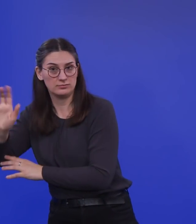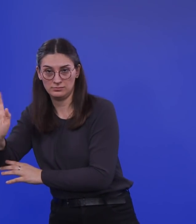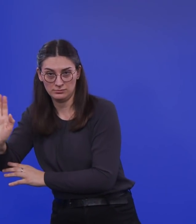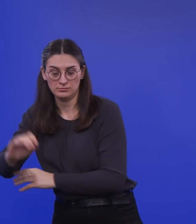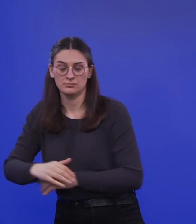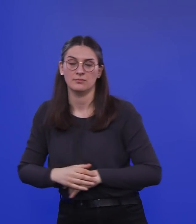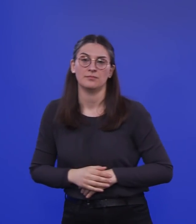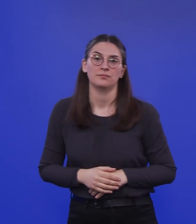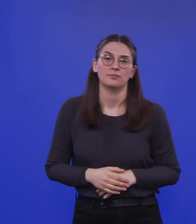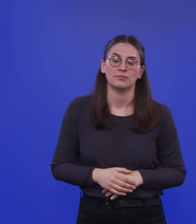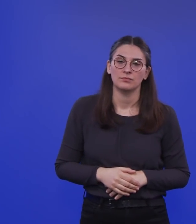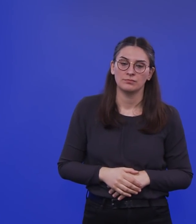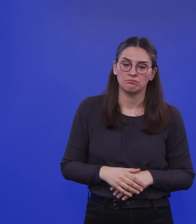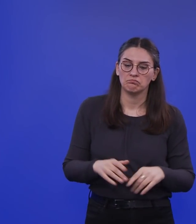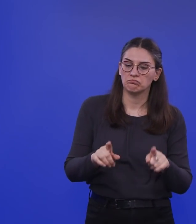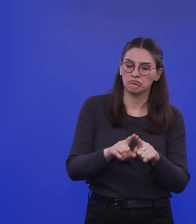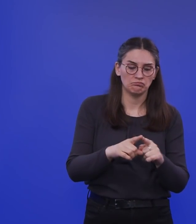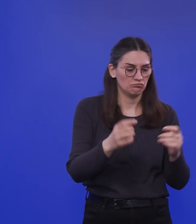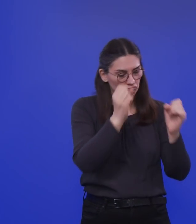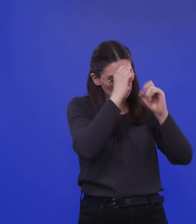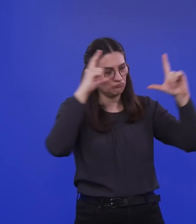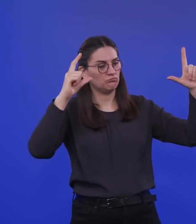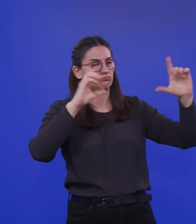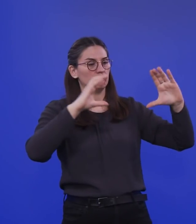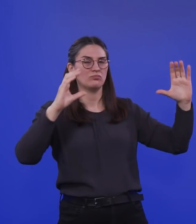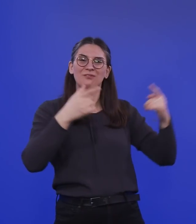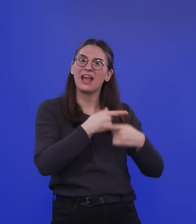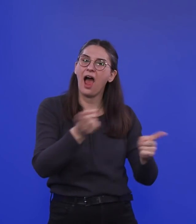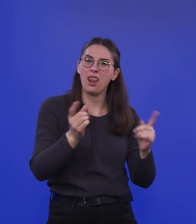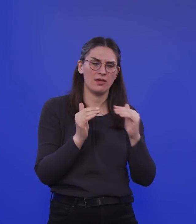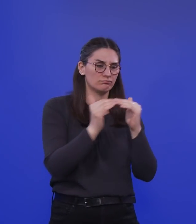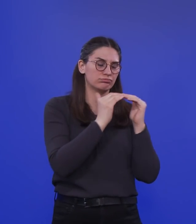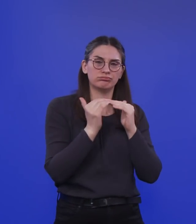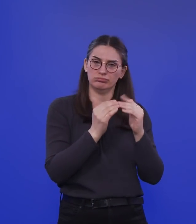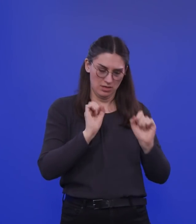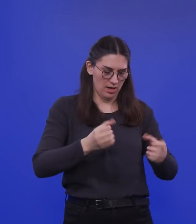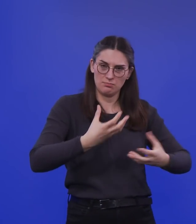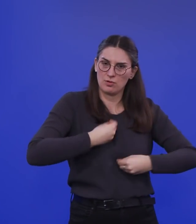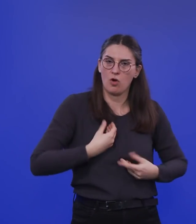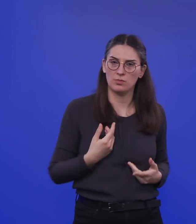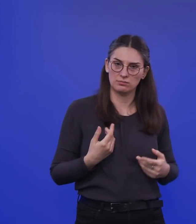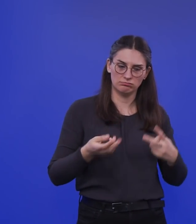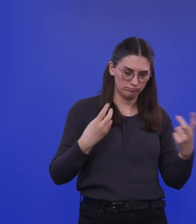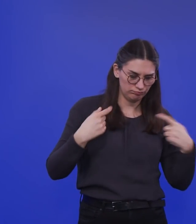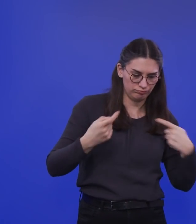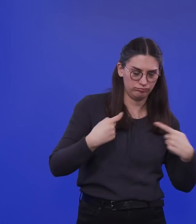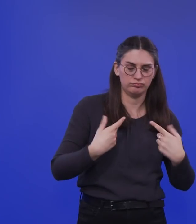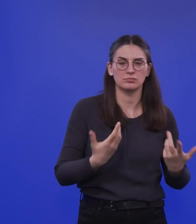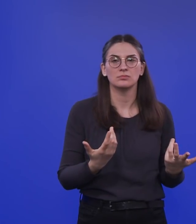wie man sich das vorstellt. Alle sind irgendwie gleich beteiligt. Und insofern ist es auch vielleicht nicht